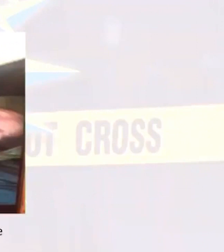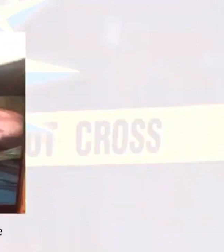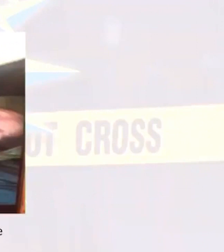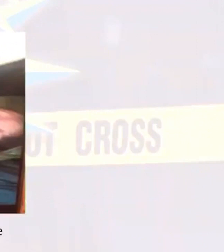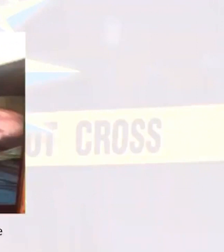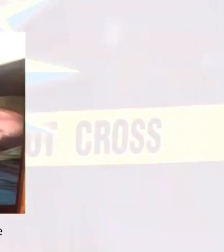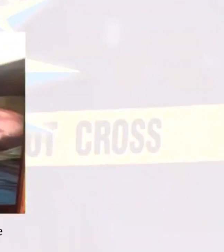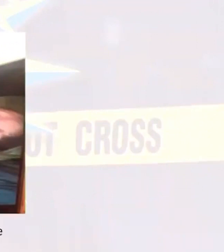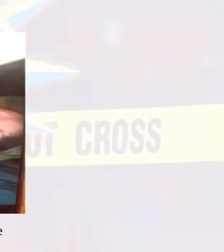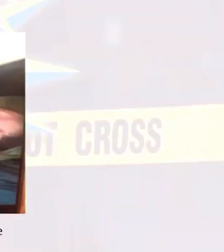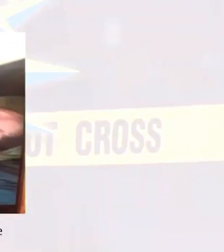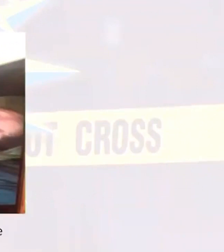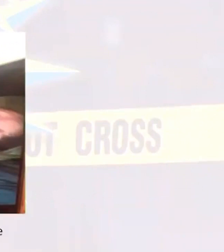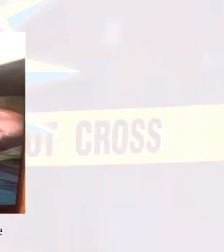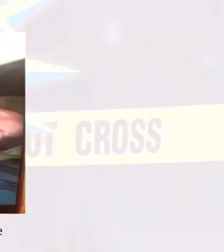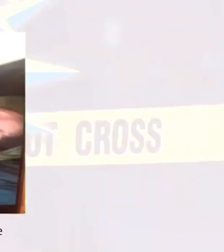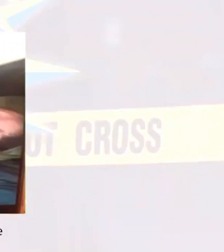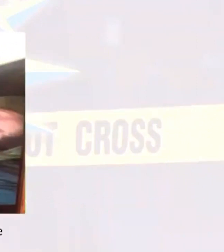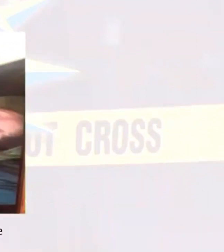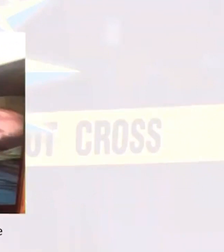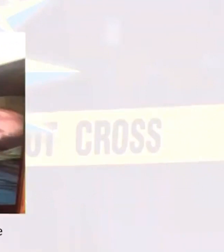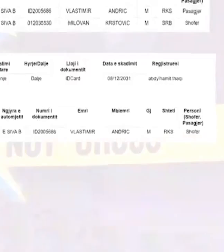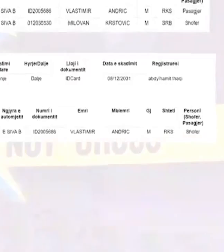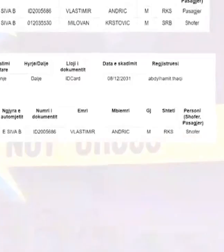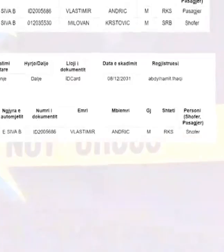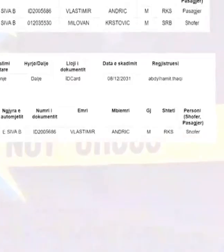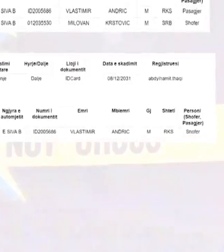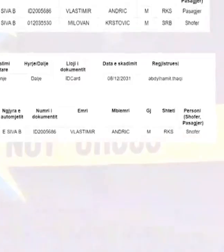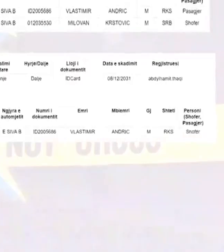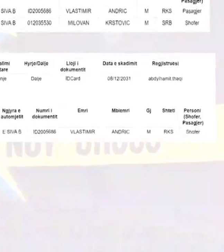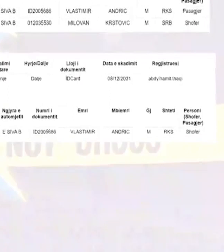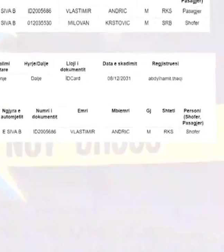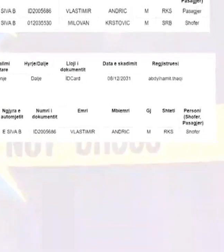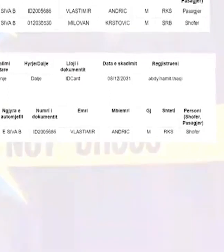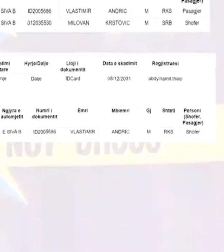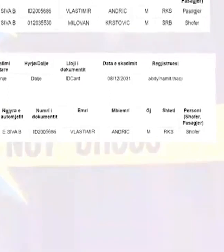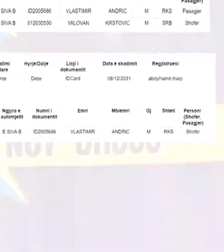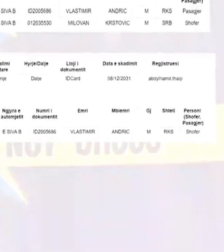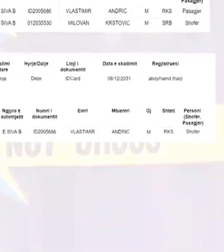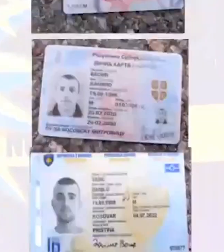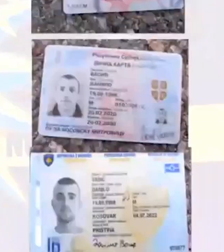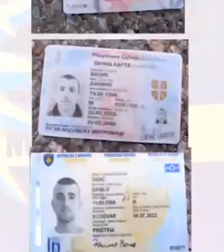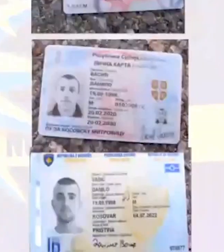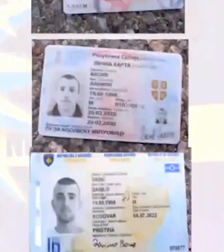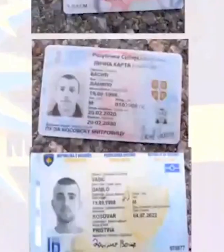mbrojtjes civile dhe brigadës e veriut. Këto organizata janë shpallur si terroriste nga autoritetet e Prishtinas.